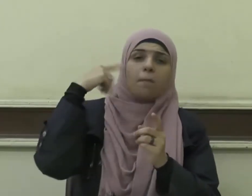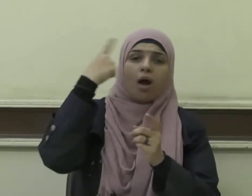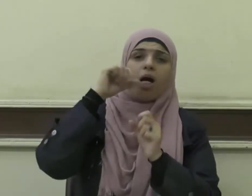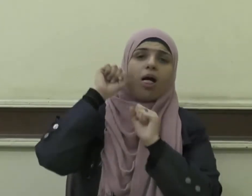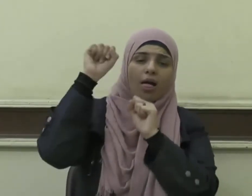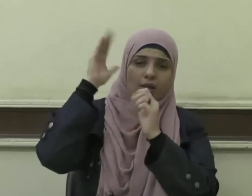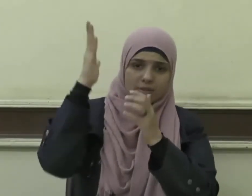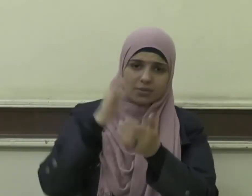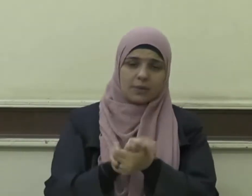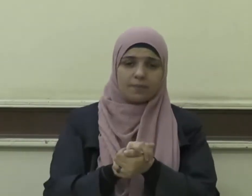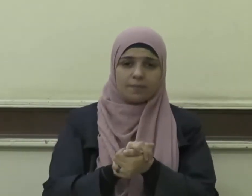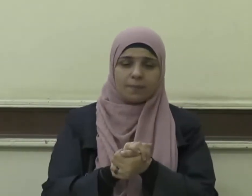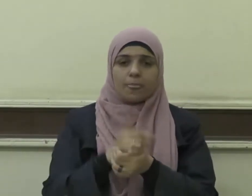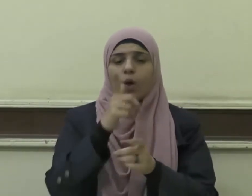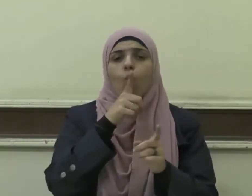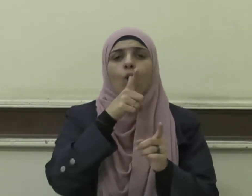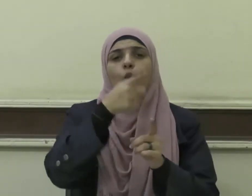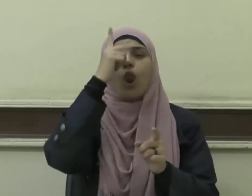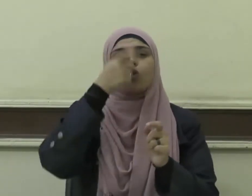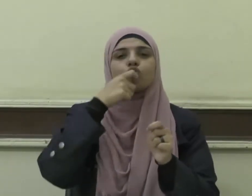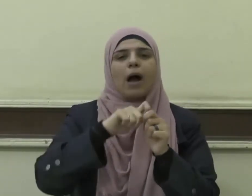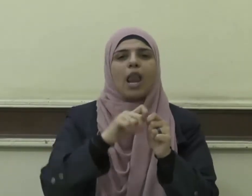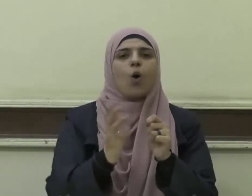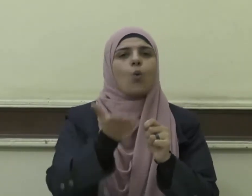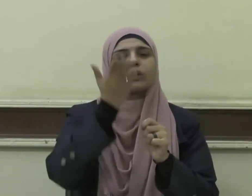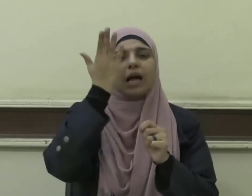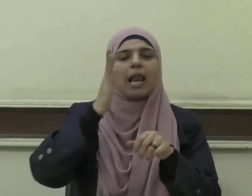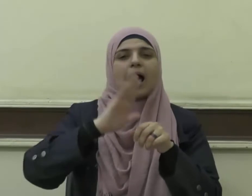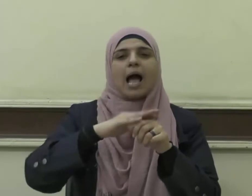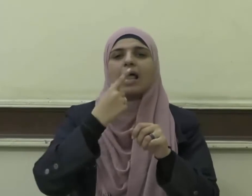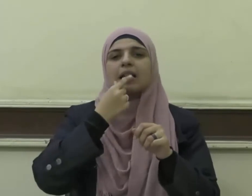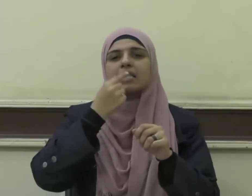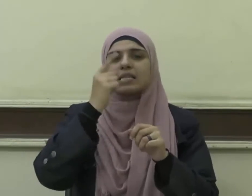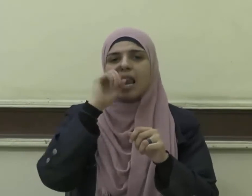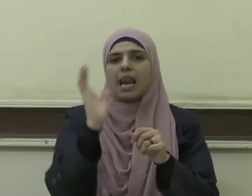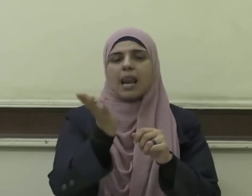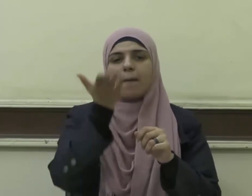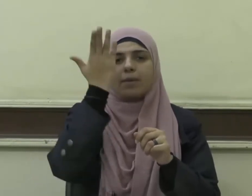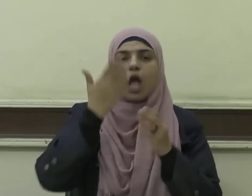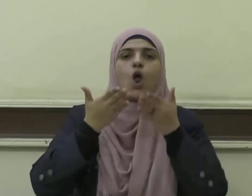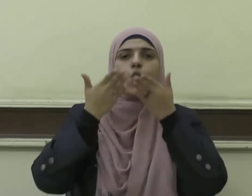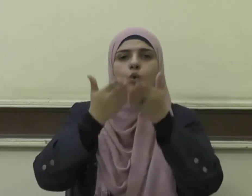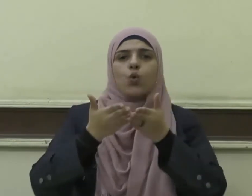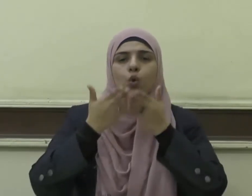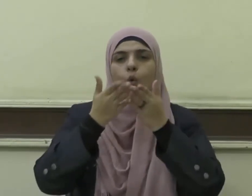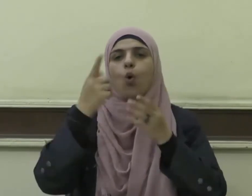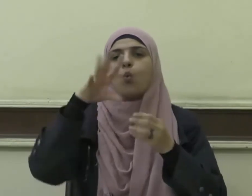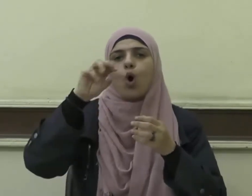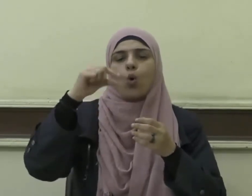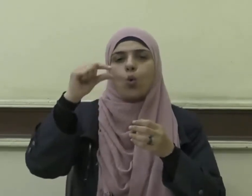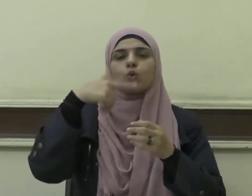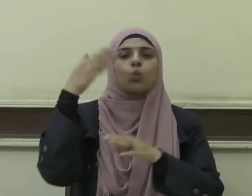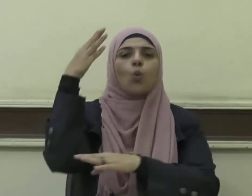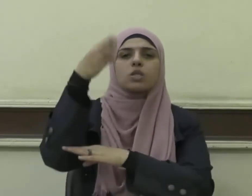ويقول سبحانه على لسان أنبيائه نوح وهود وصالح ولوط